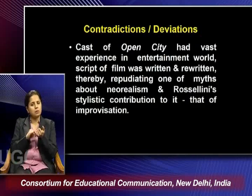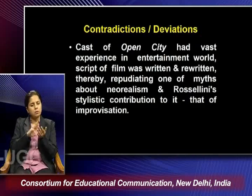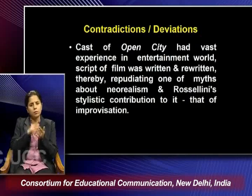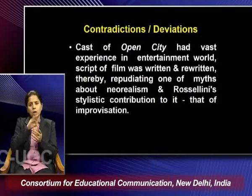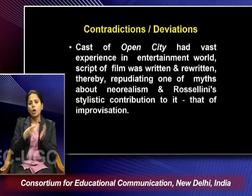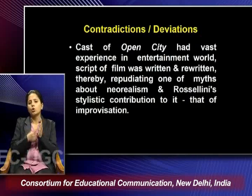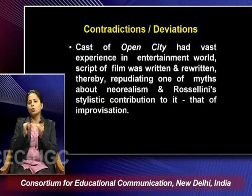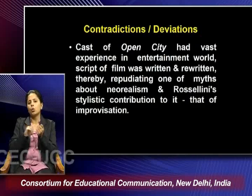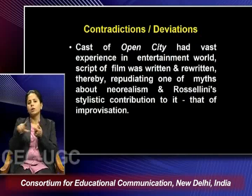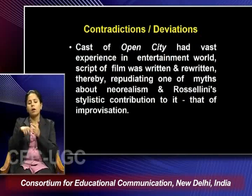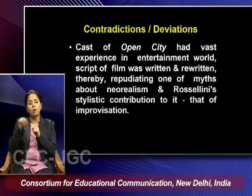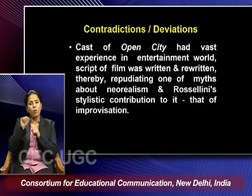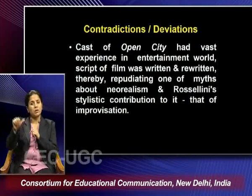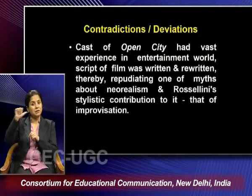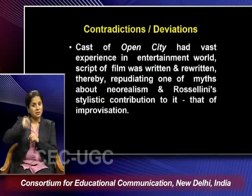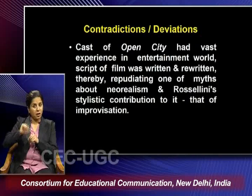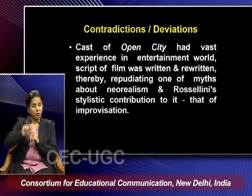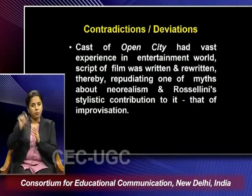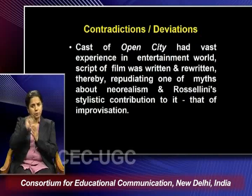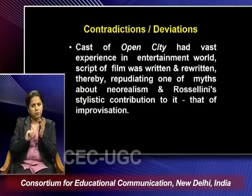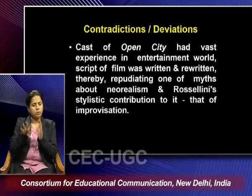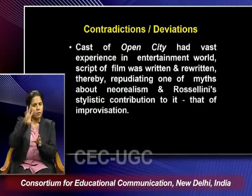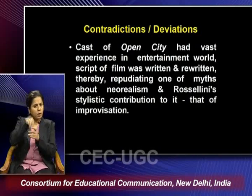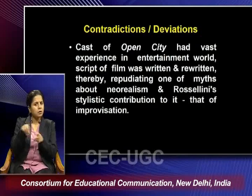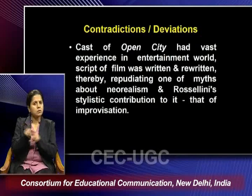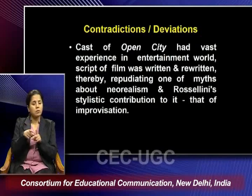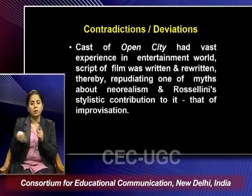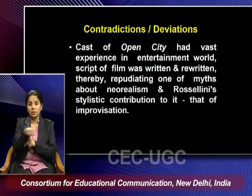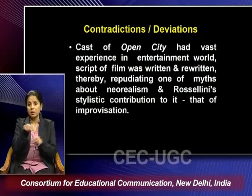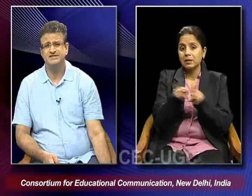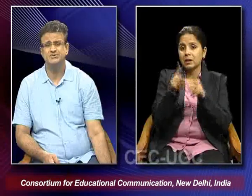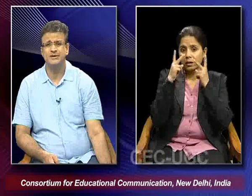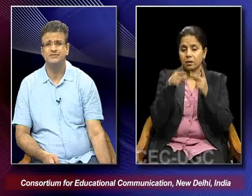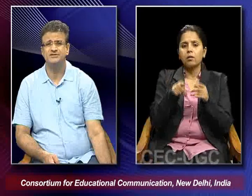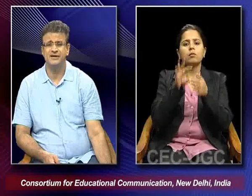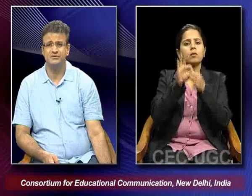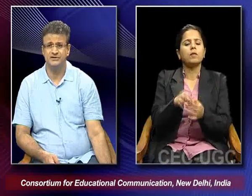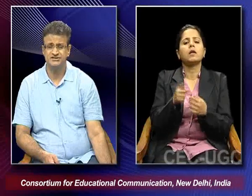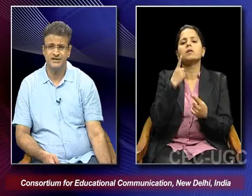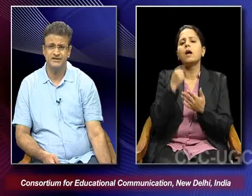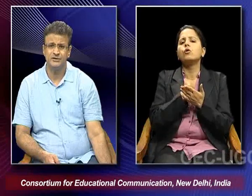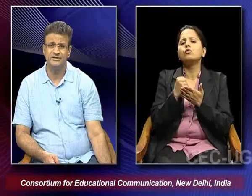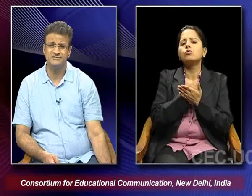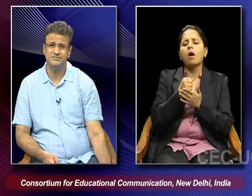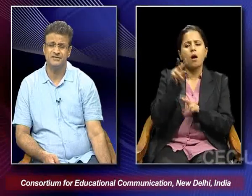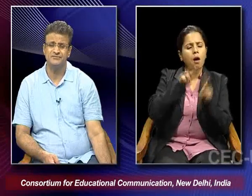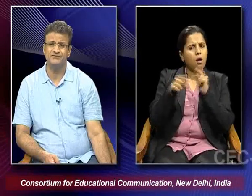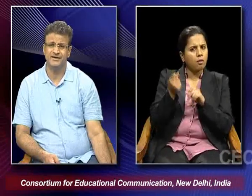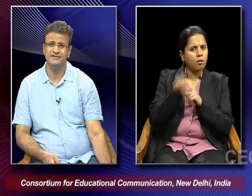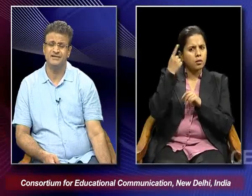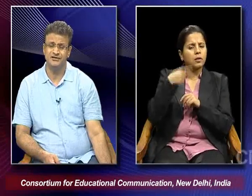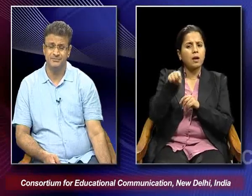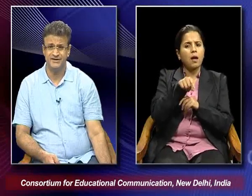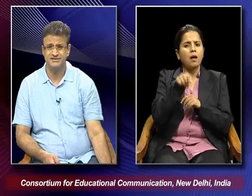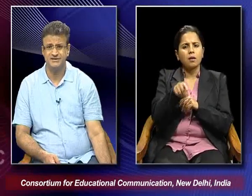Rossellini's stylistic contribution as well. So in that sense when we try to understand Neuralism film then we